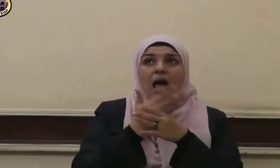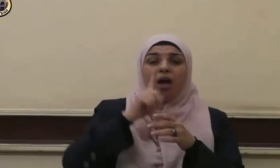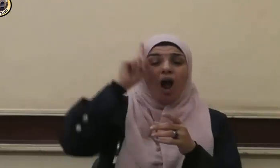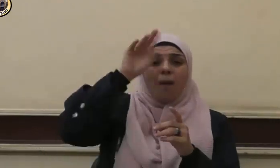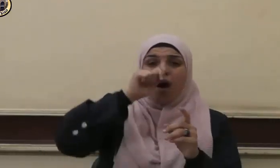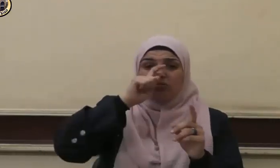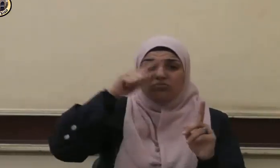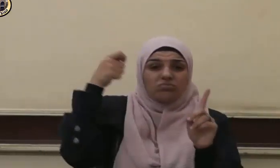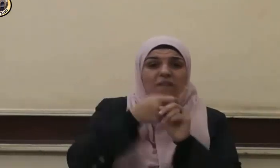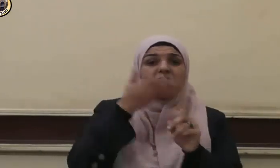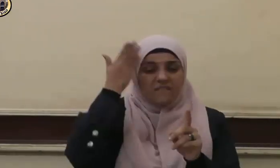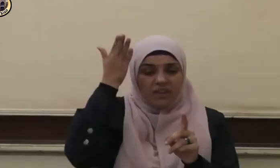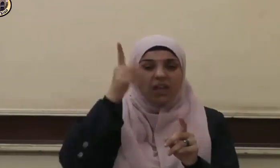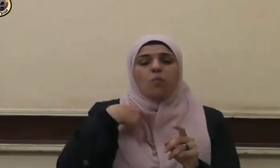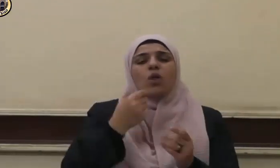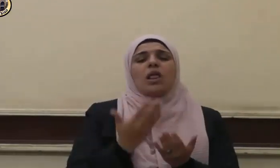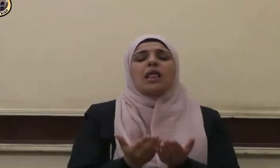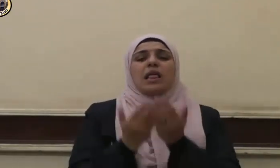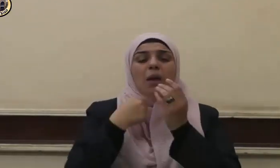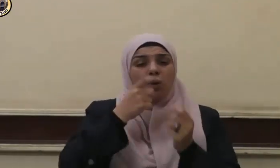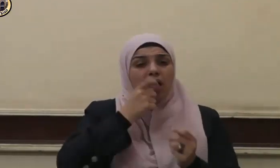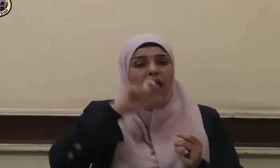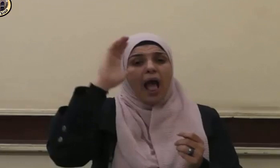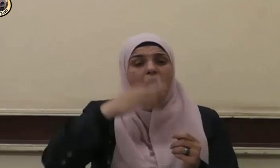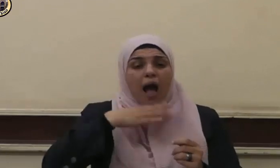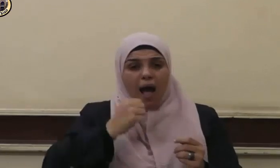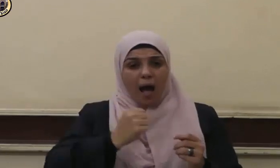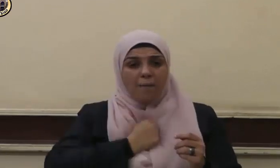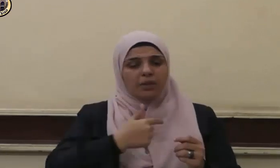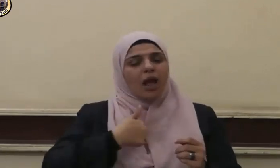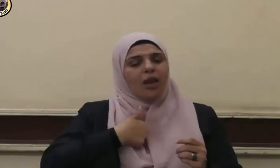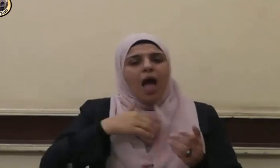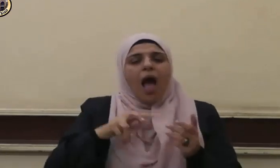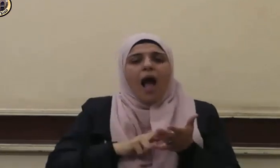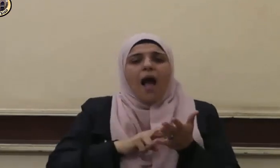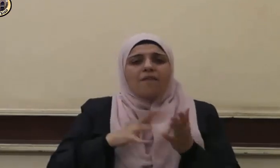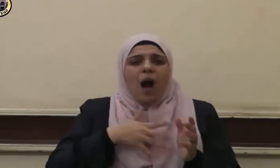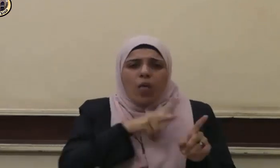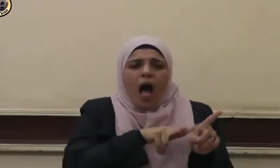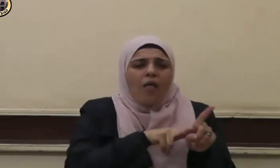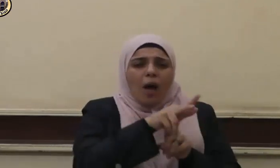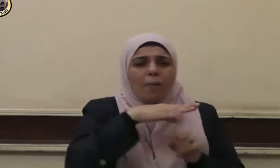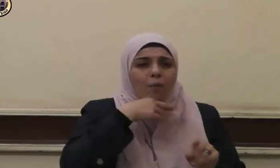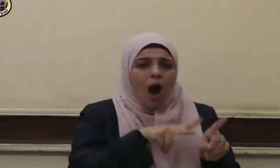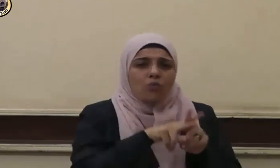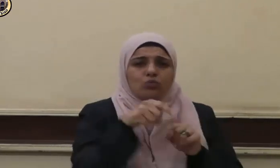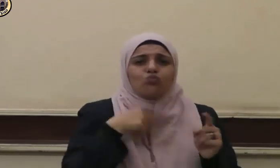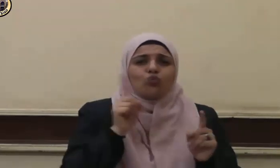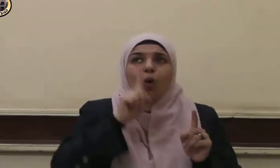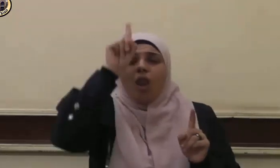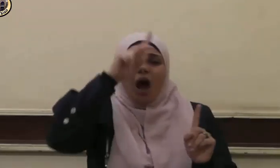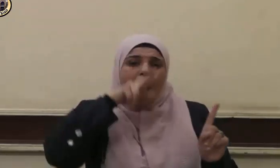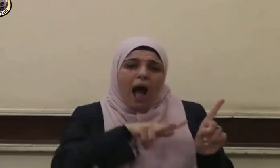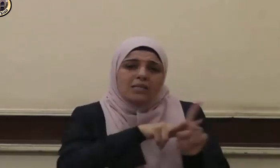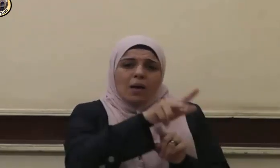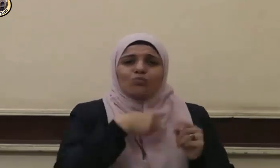للرحمن عصية يا أبت إني أخاف أن يمسك عذاب من الرحمن